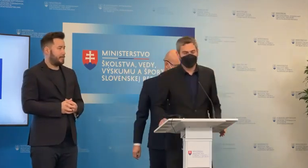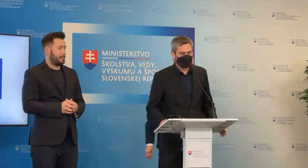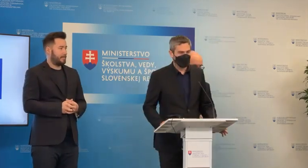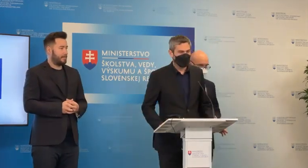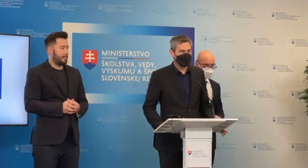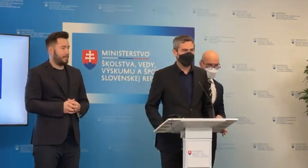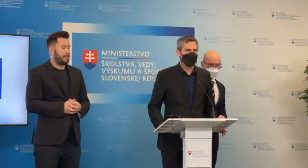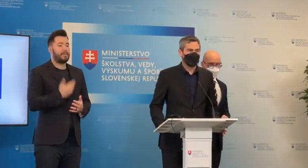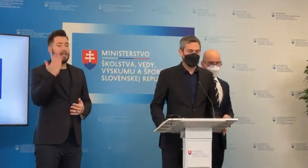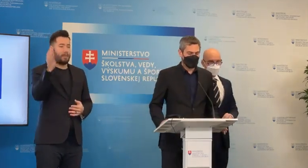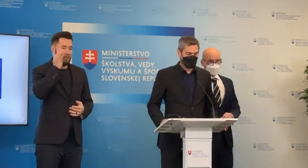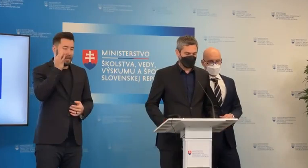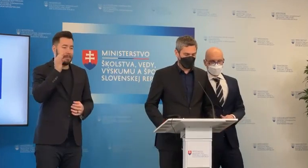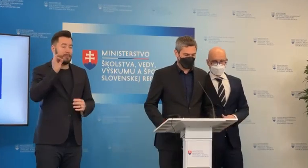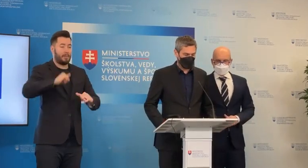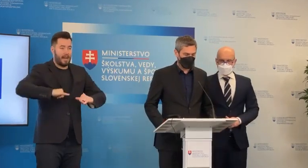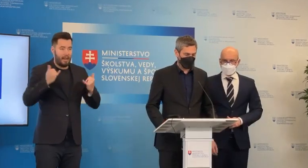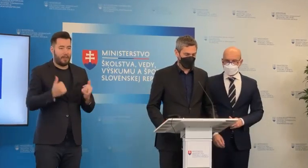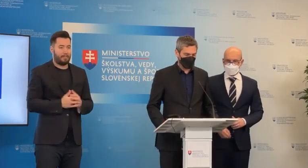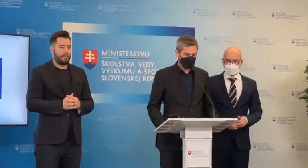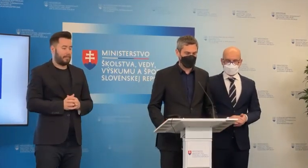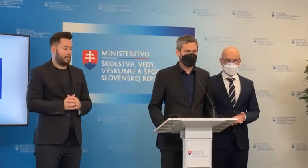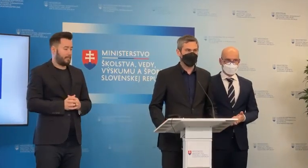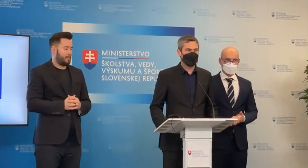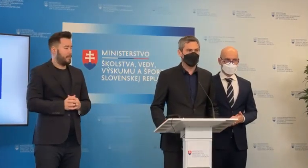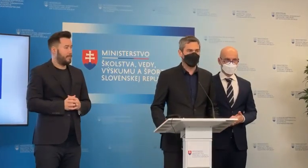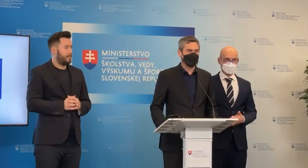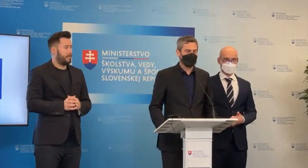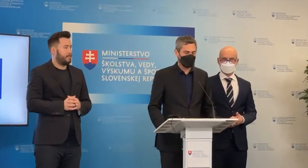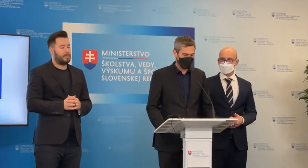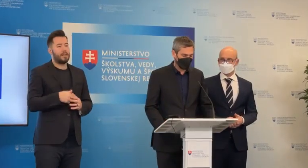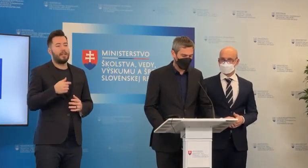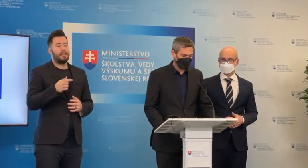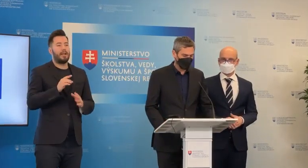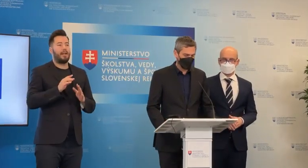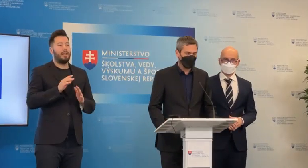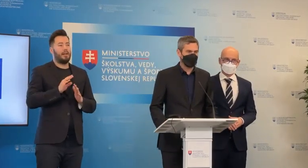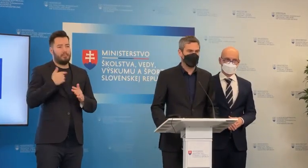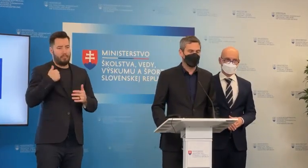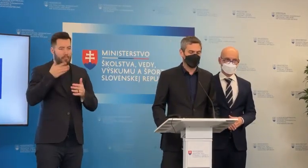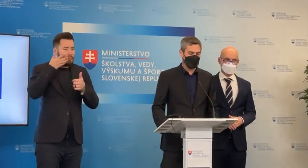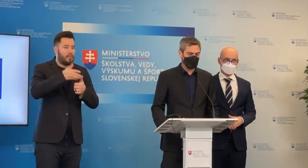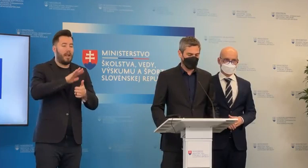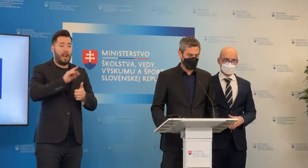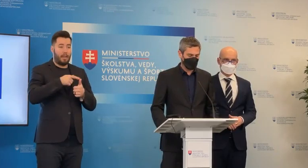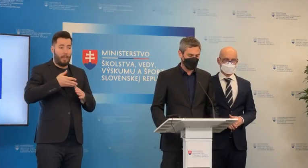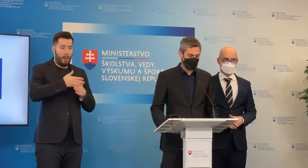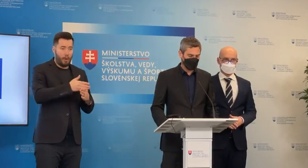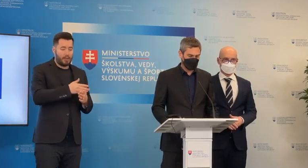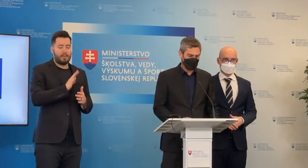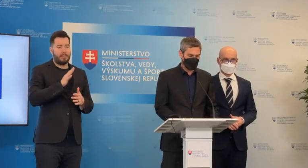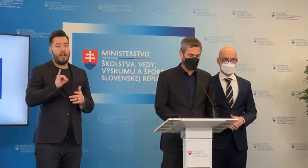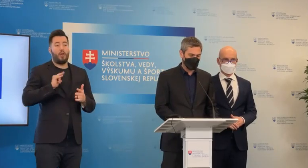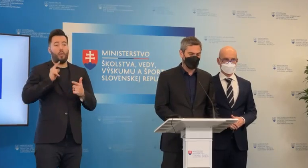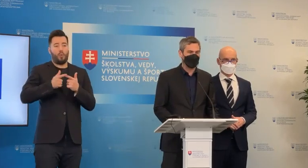Ďakujem pekne, dobré ráno. Ja by som sa nesústredil len na tú pomoc, ale ešte aj na druhý aspekt, ktorý s tým